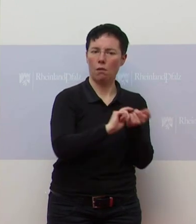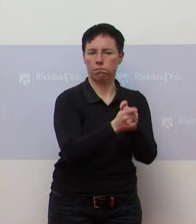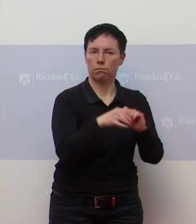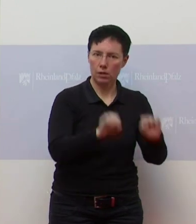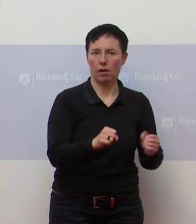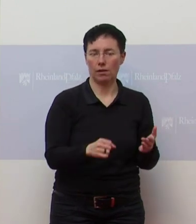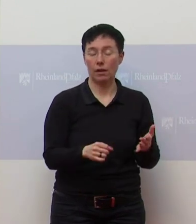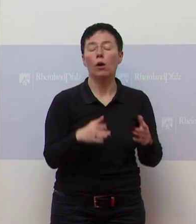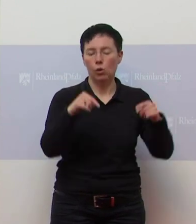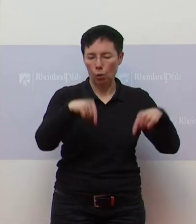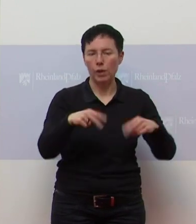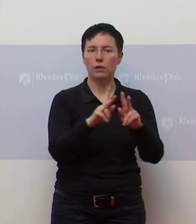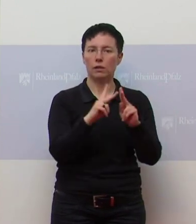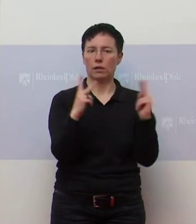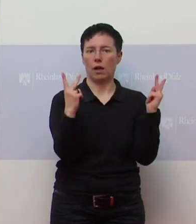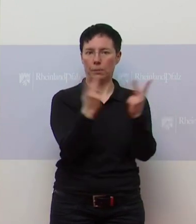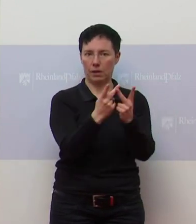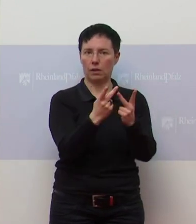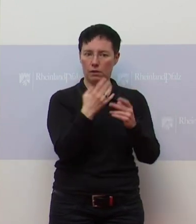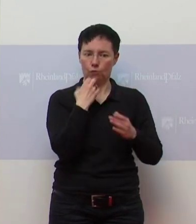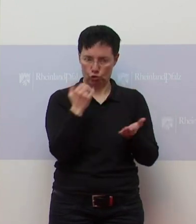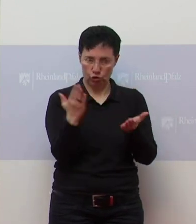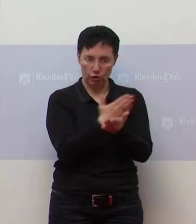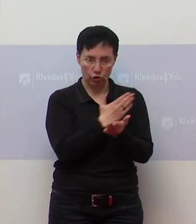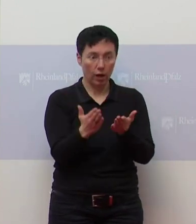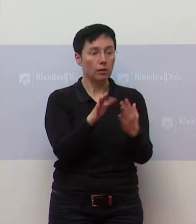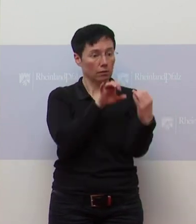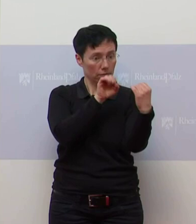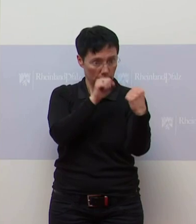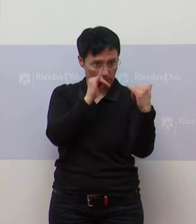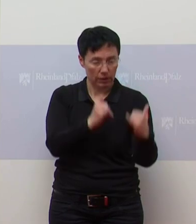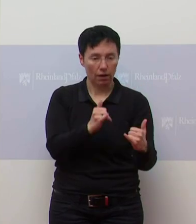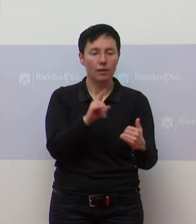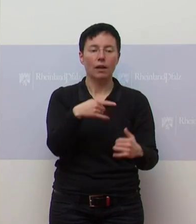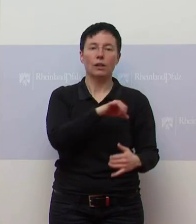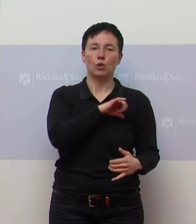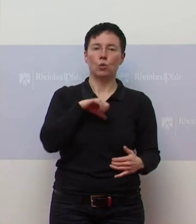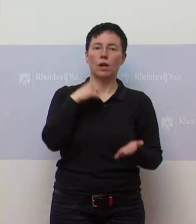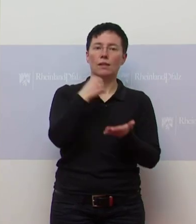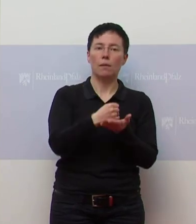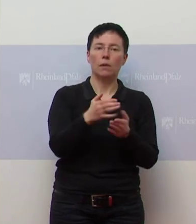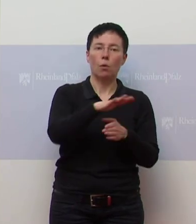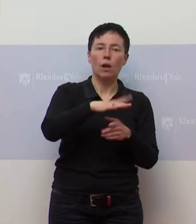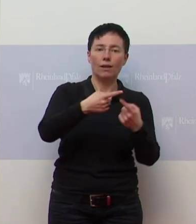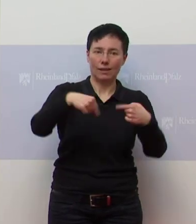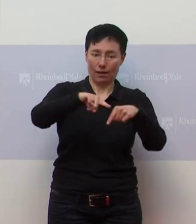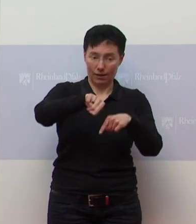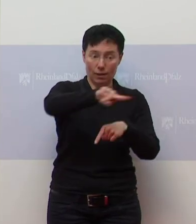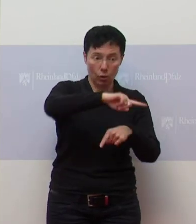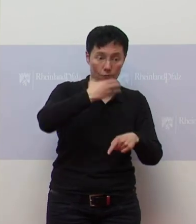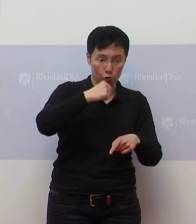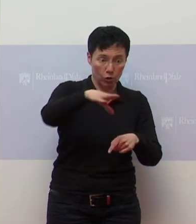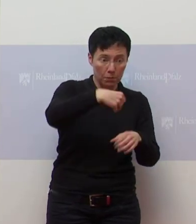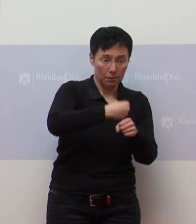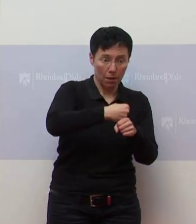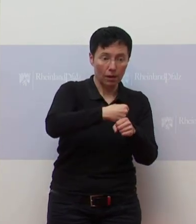im Kabinett darüber entscheiden, dass wir die Lizenz dann haben und die Gesundheitsämter, auch die Landkreise dann mitmachen wollen. Die müssen sich dann natürlich